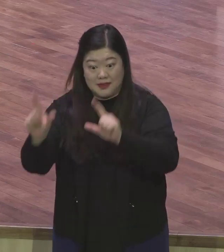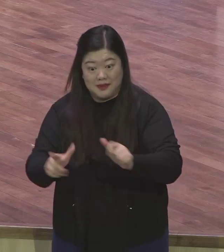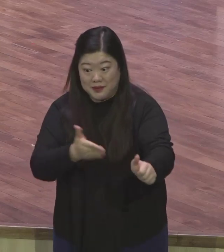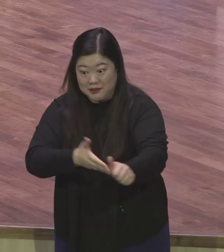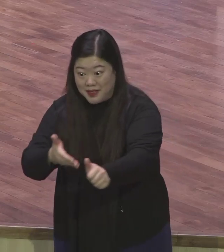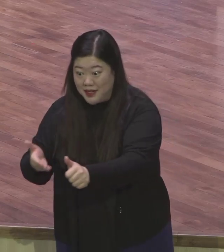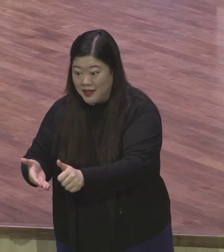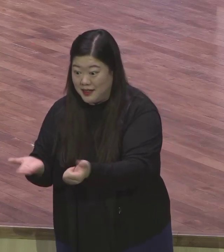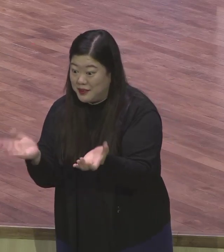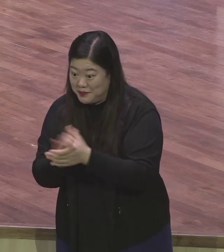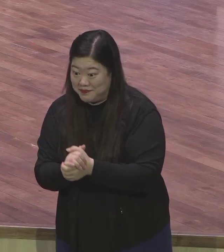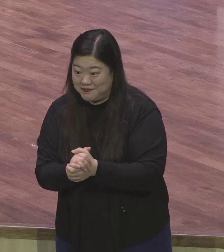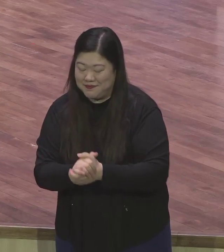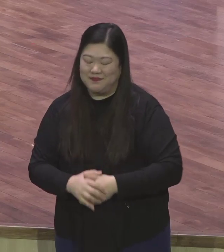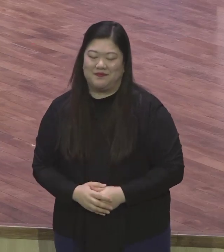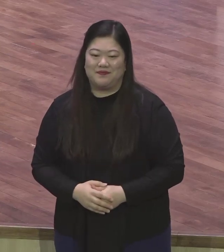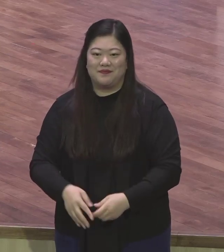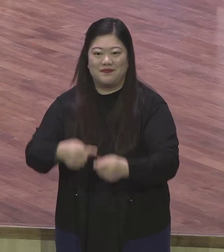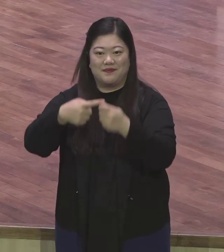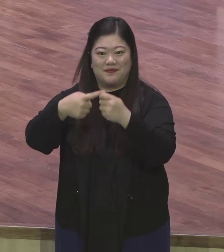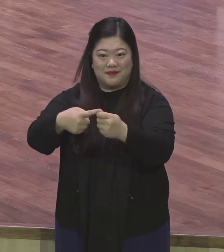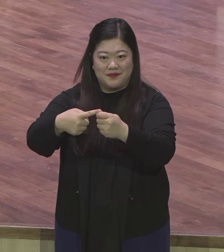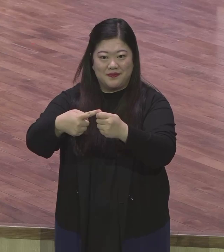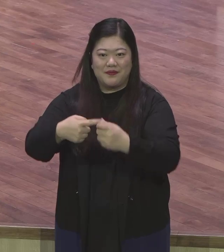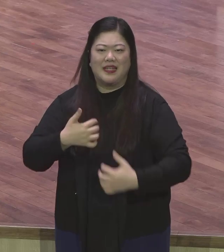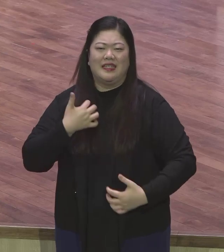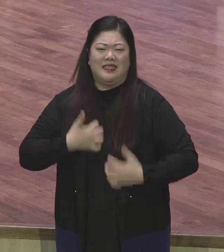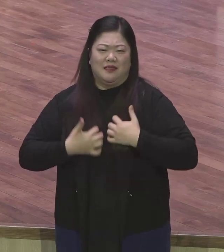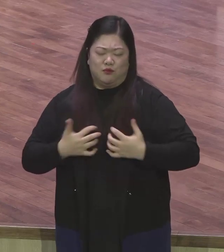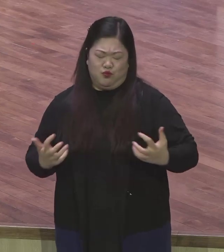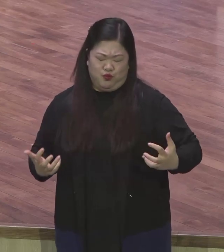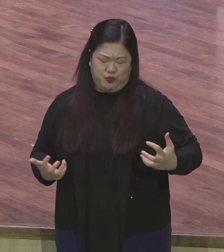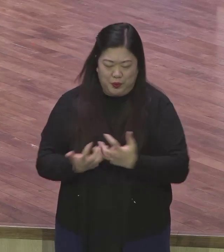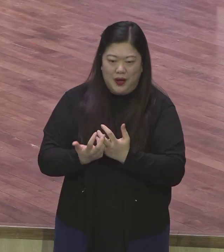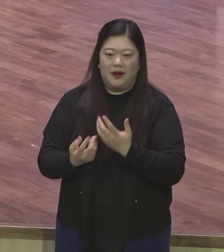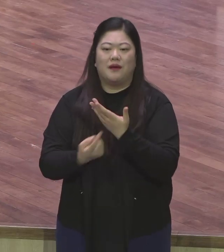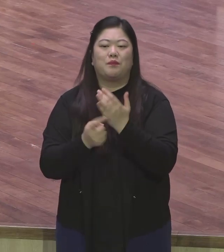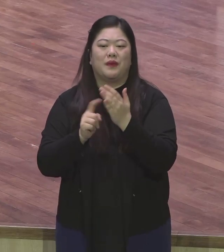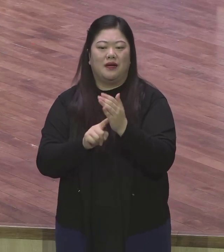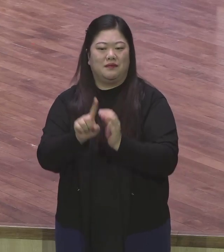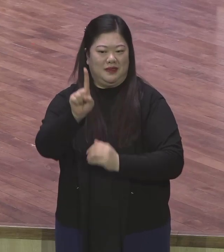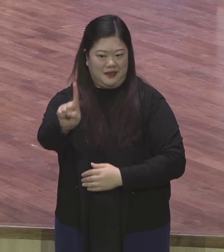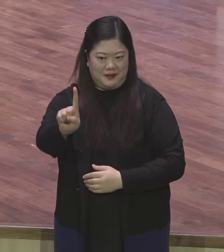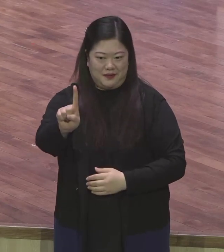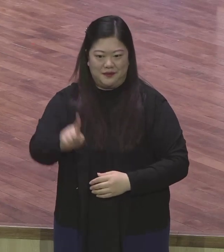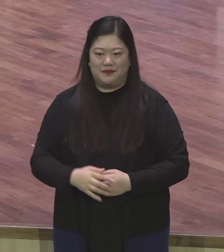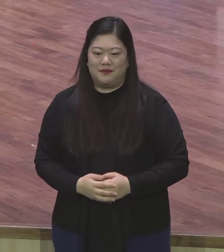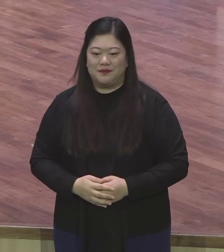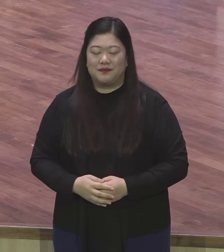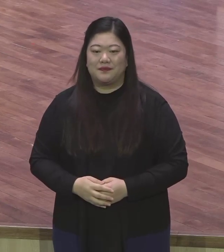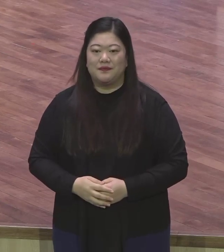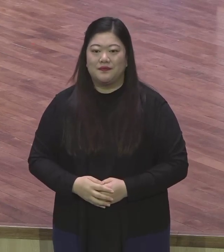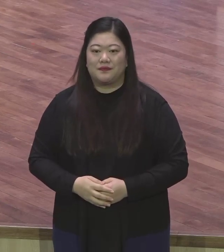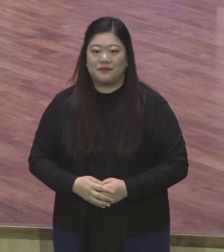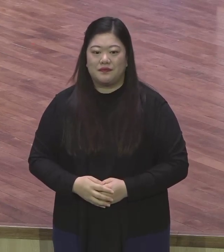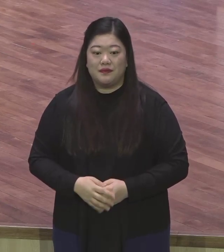축복합니다. 그럼 첫째로 기쁨 충만한 한 마음입니다. 우리가 매주일 빌리뽀스를